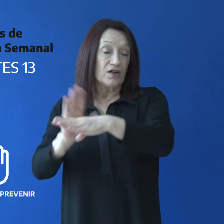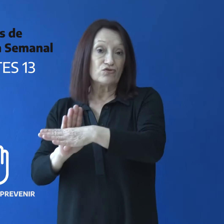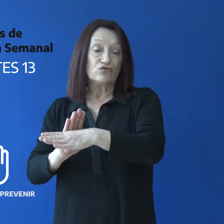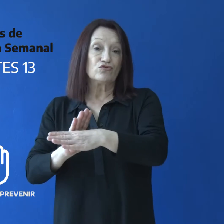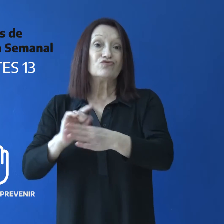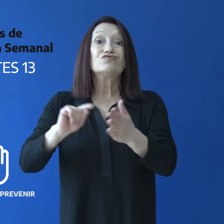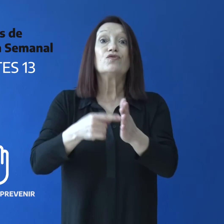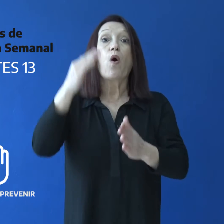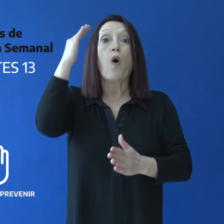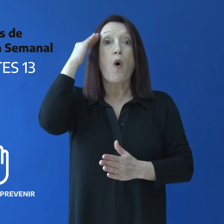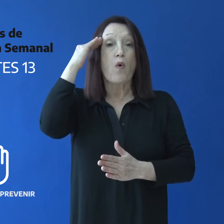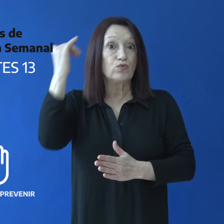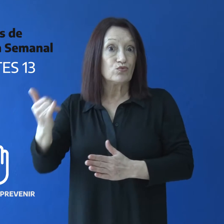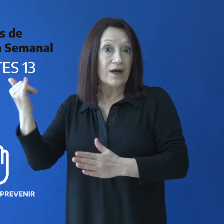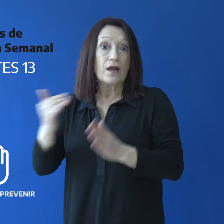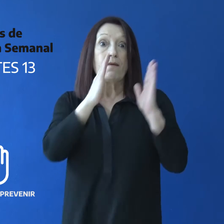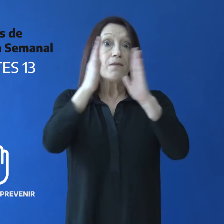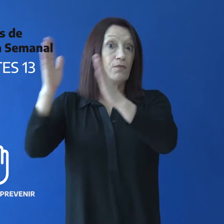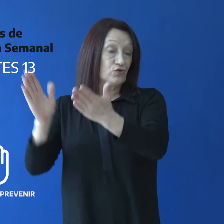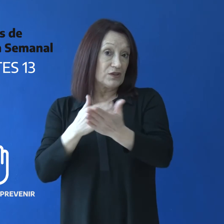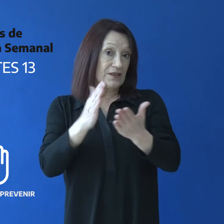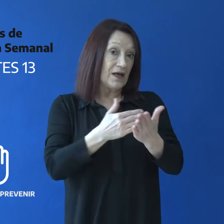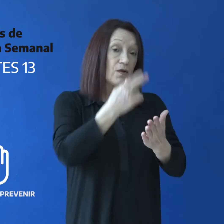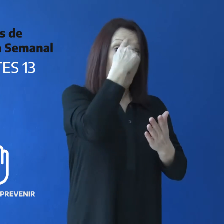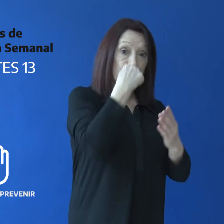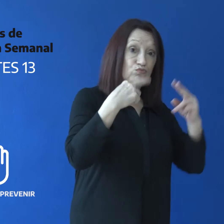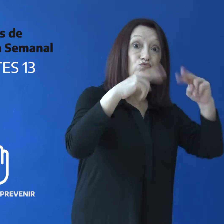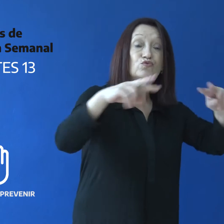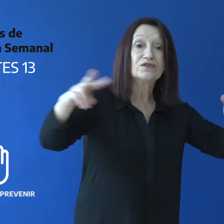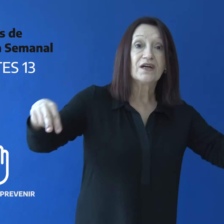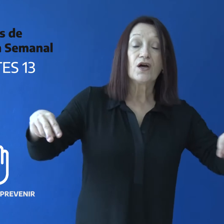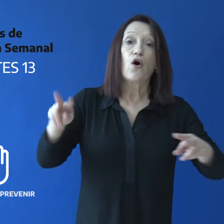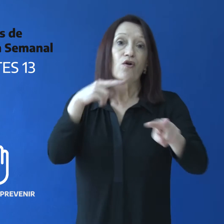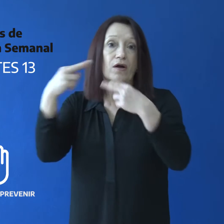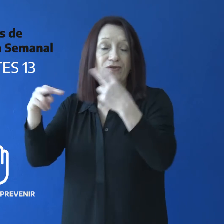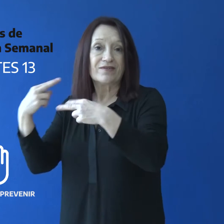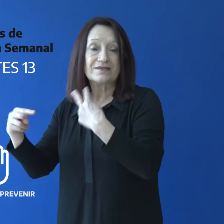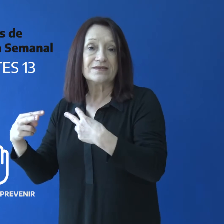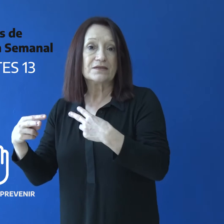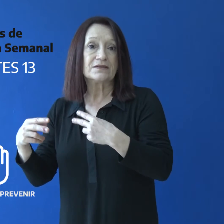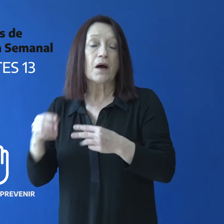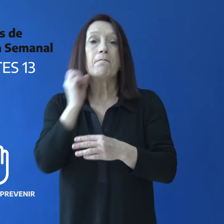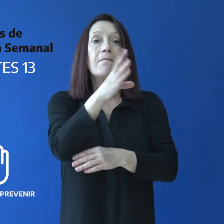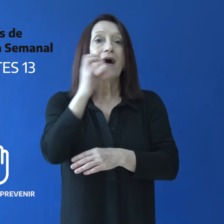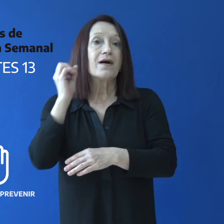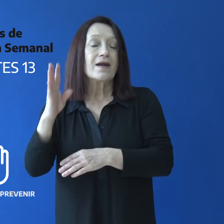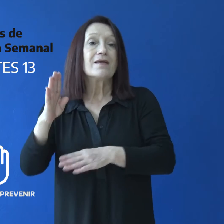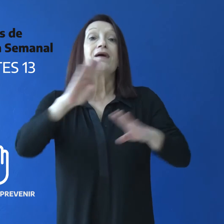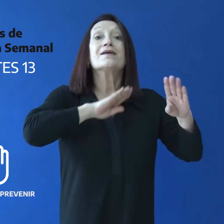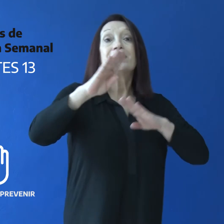centros culturales, bibliotecas, museos, restaurantes, bares, gimnasios,